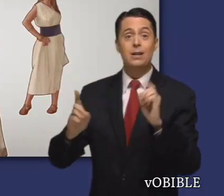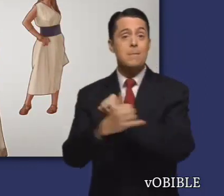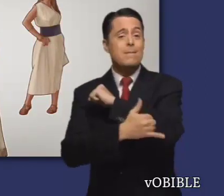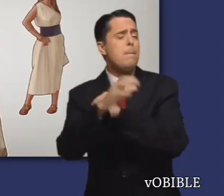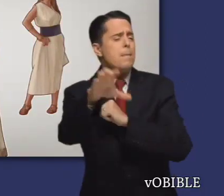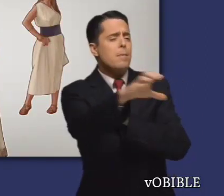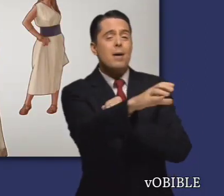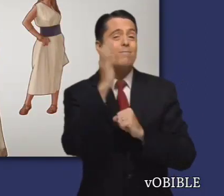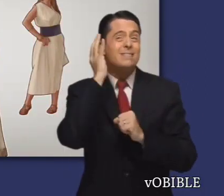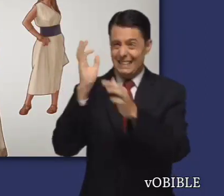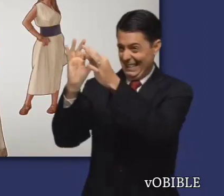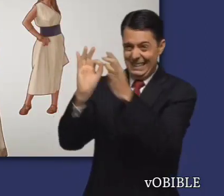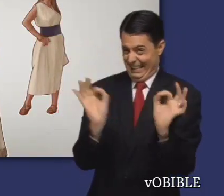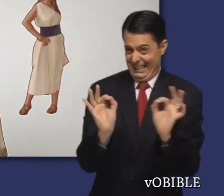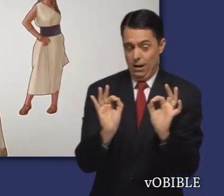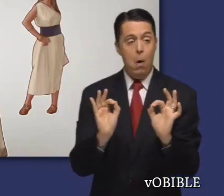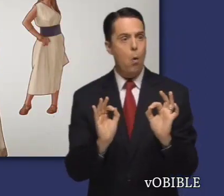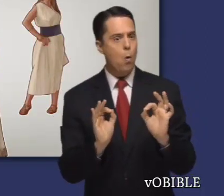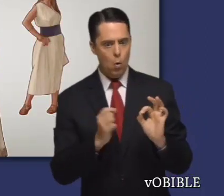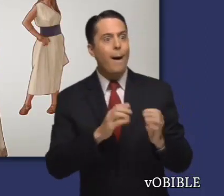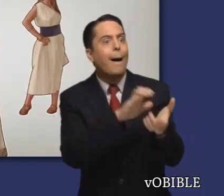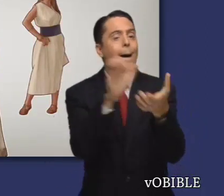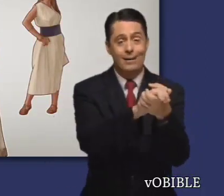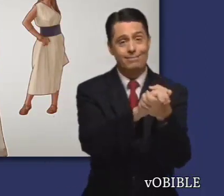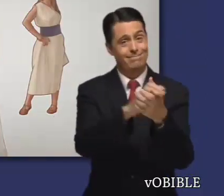de otras naciones. Algo que Jehová odia.